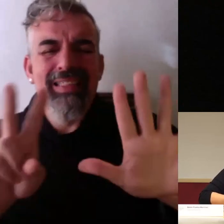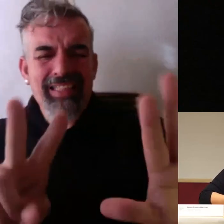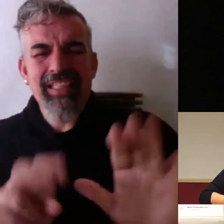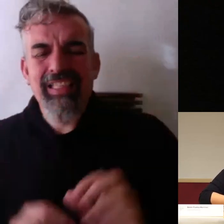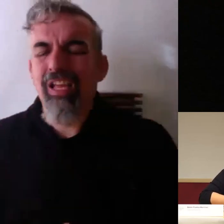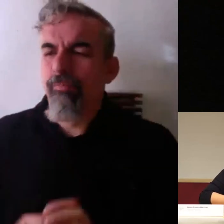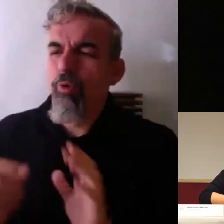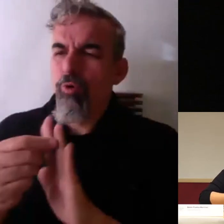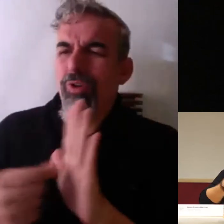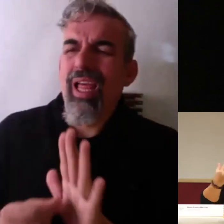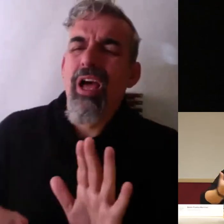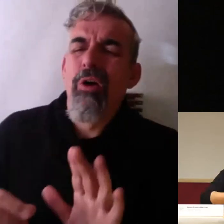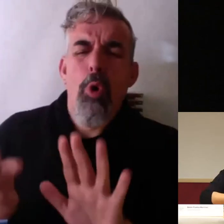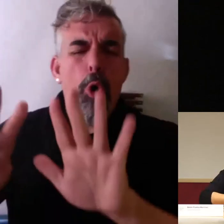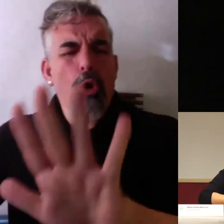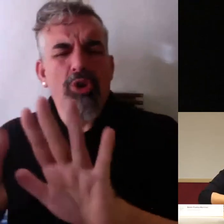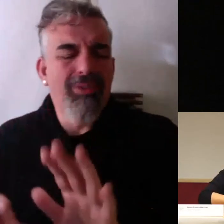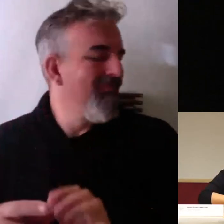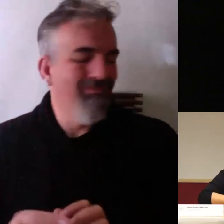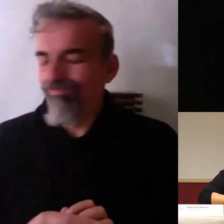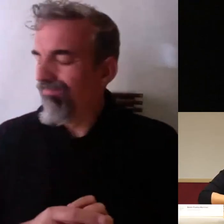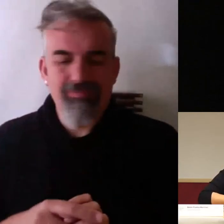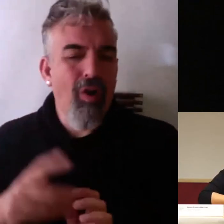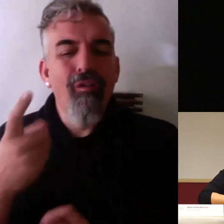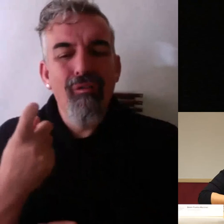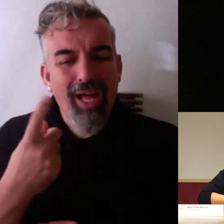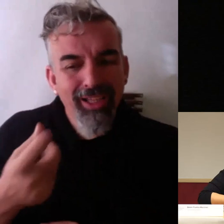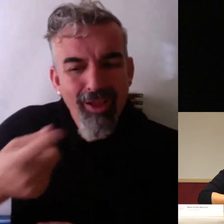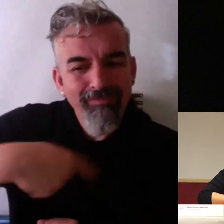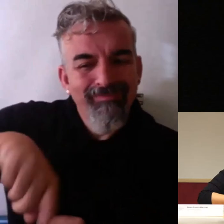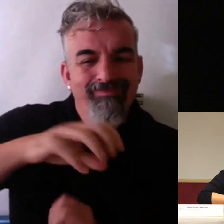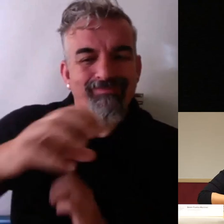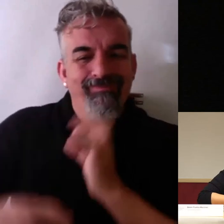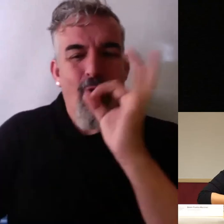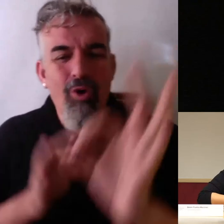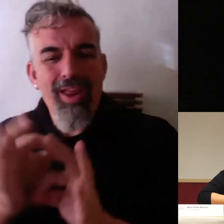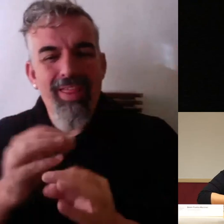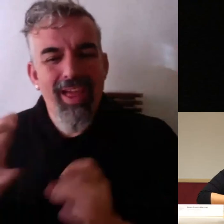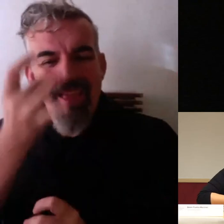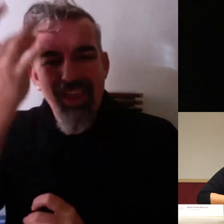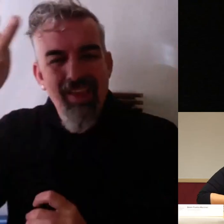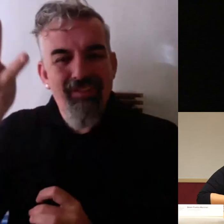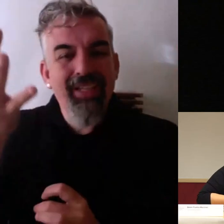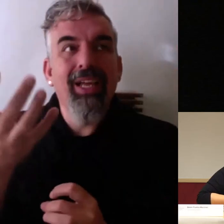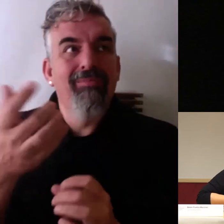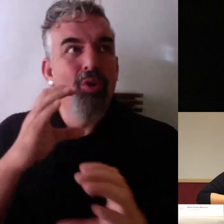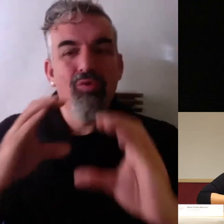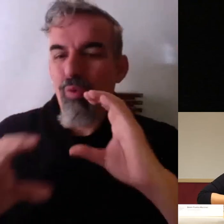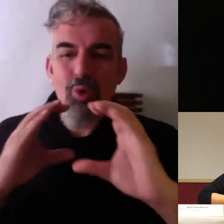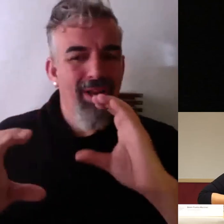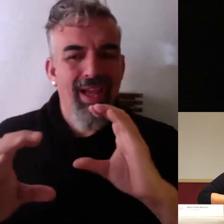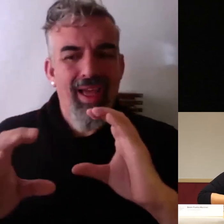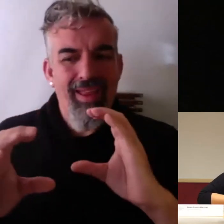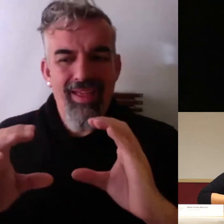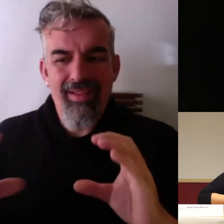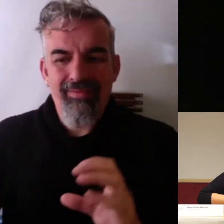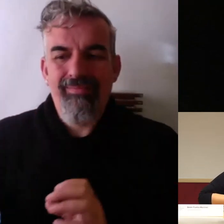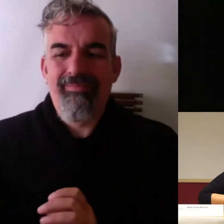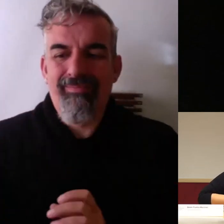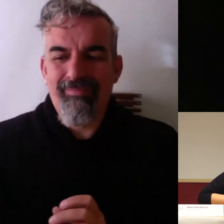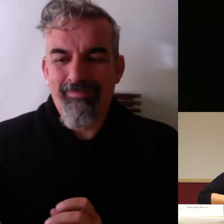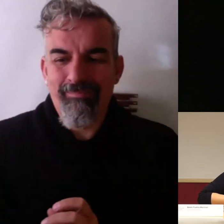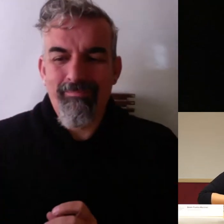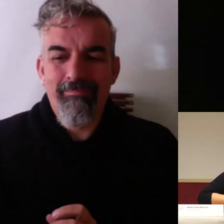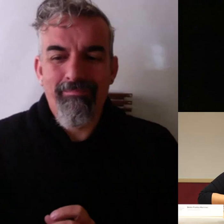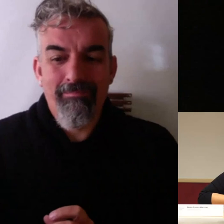entonces intentemos entre todos comunicarnos y no pensar tanto en bueno sí los incentivos están